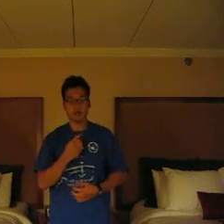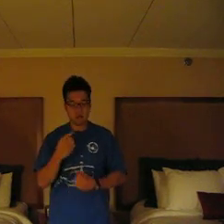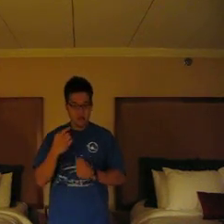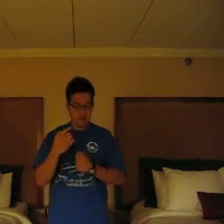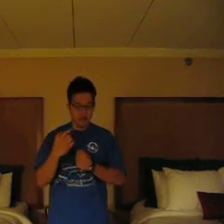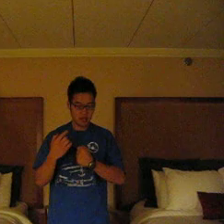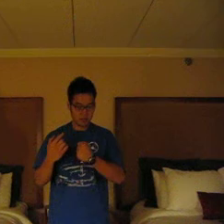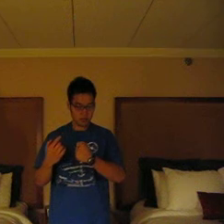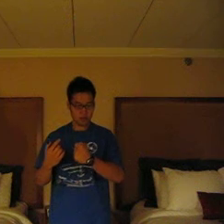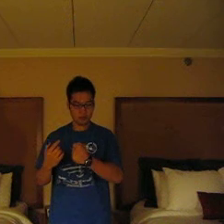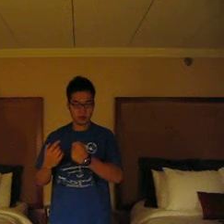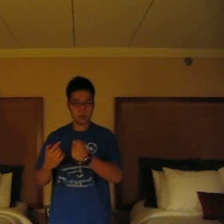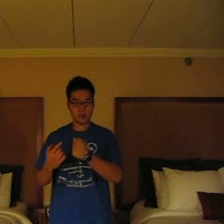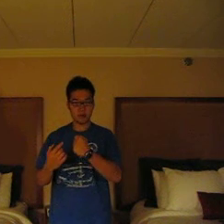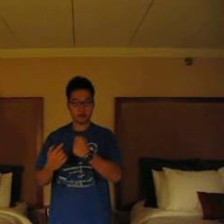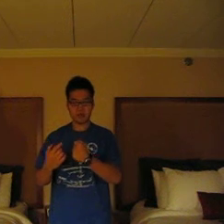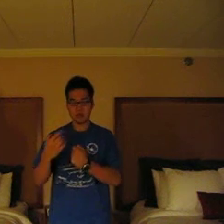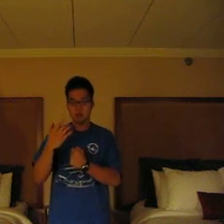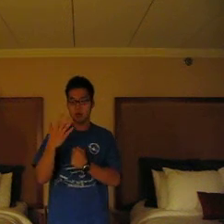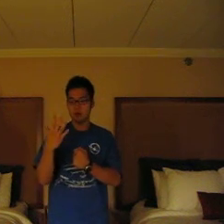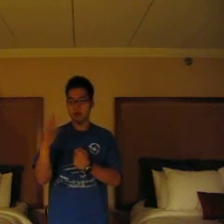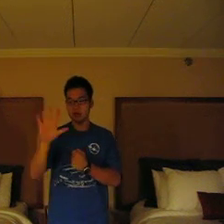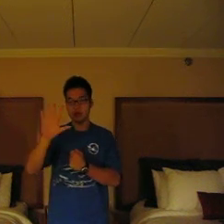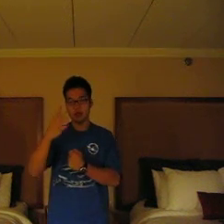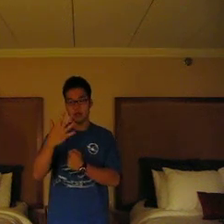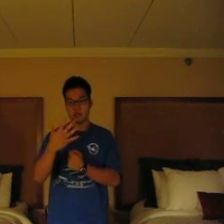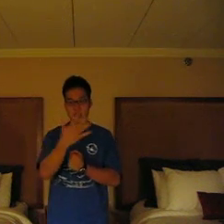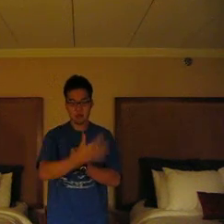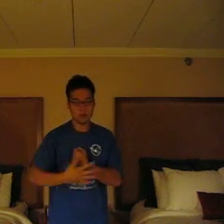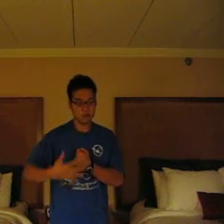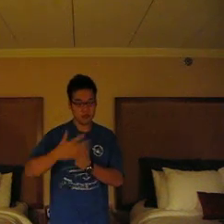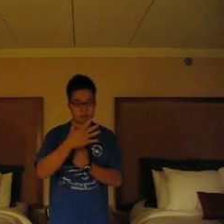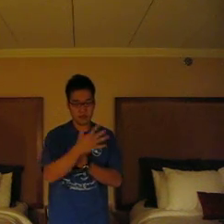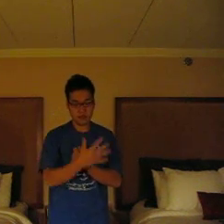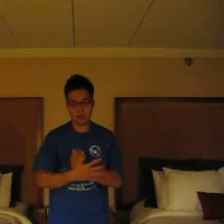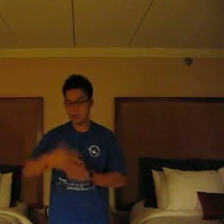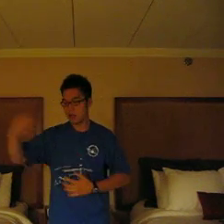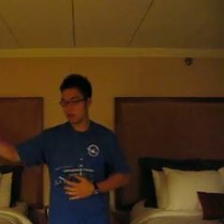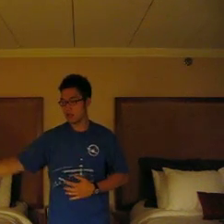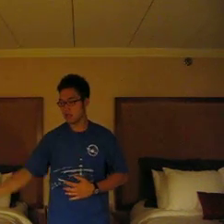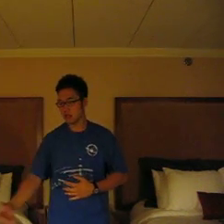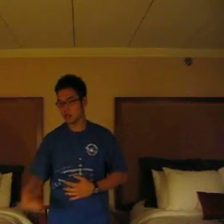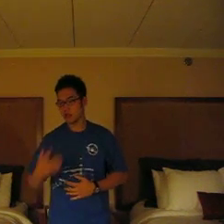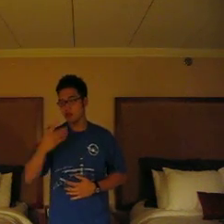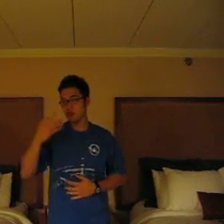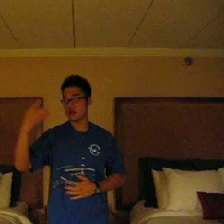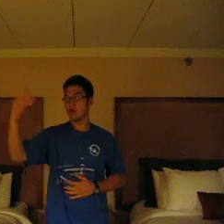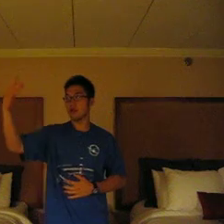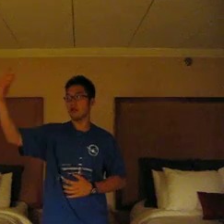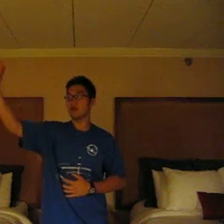은혜 주먹 왼손 주먹 오른손 이렇게 은혜의 성령님